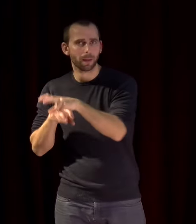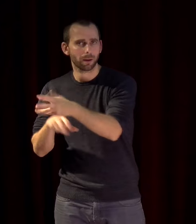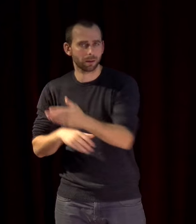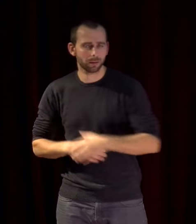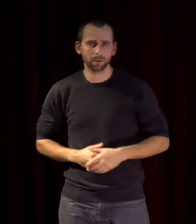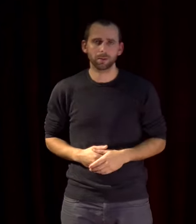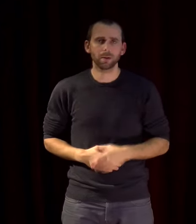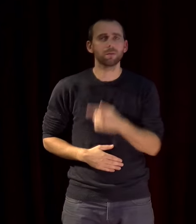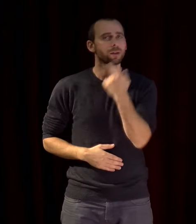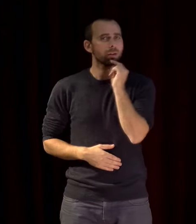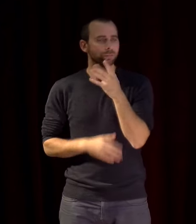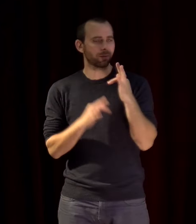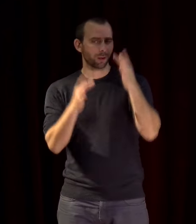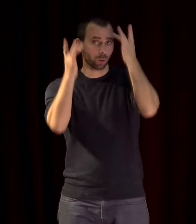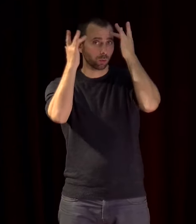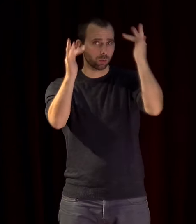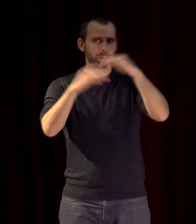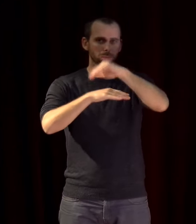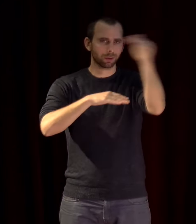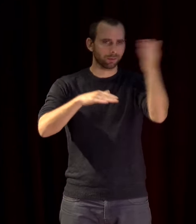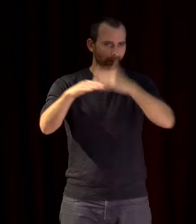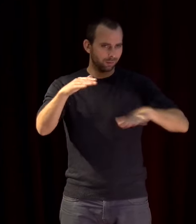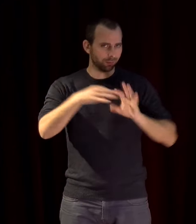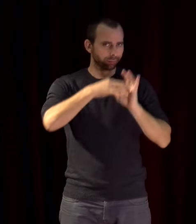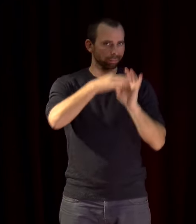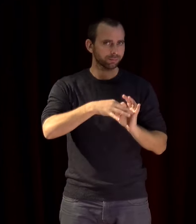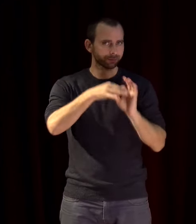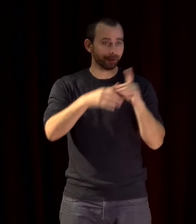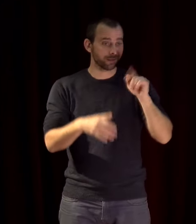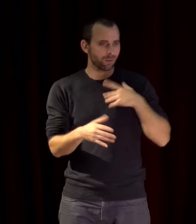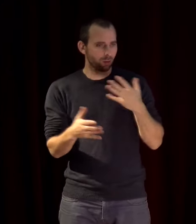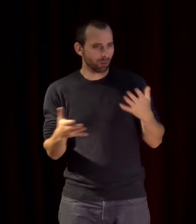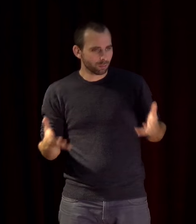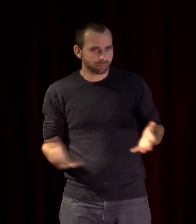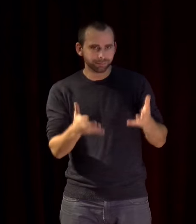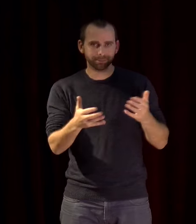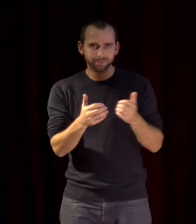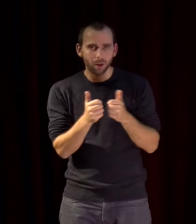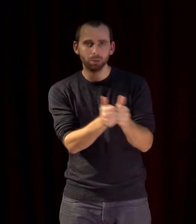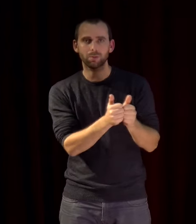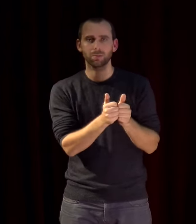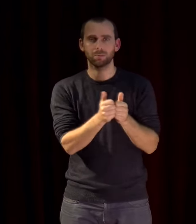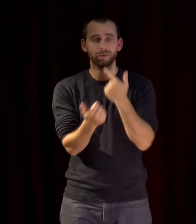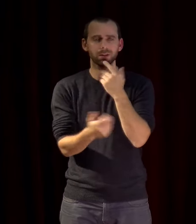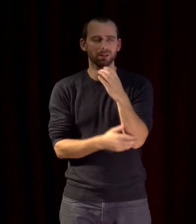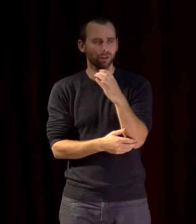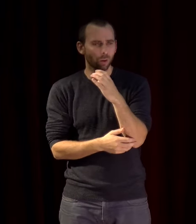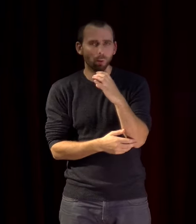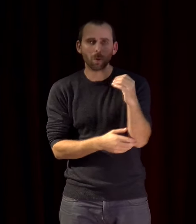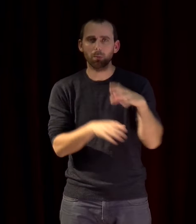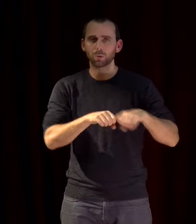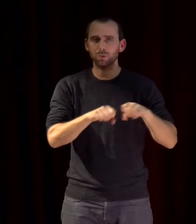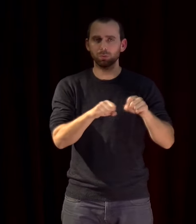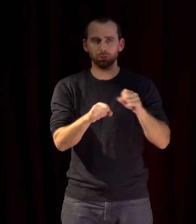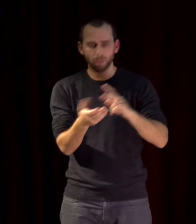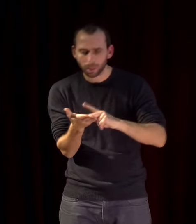rives il faudrait privilégier le faire ensemble faire ensemble ça veut dire les coproductions les traductions afin